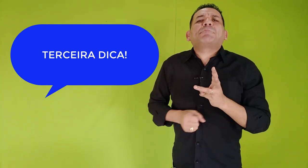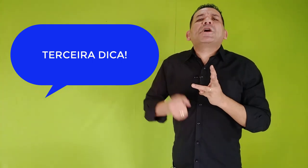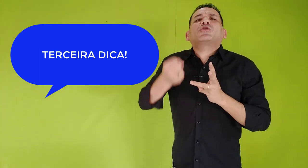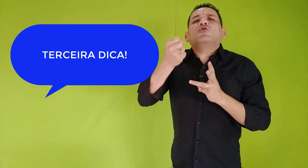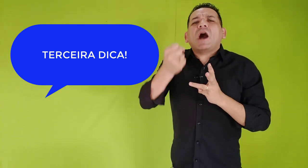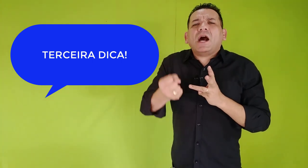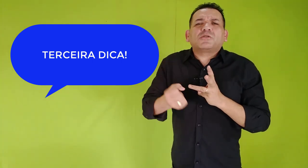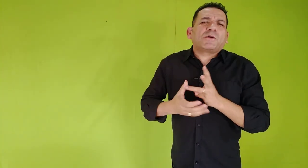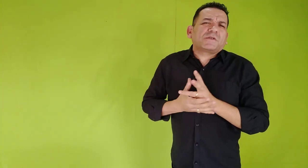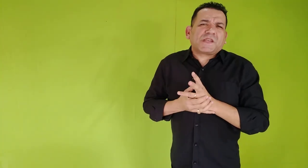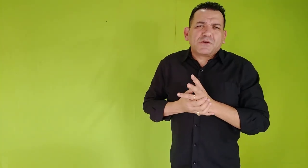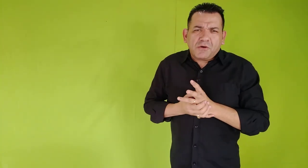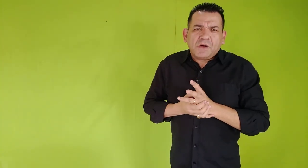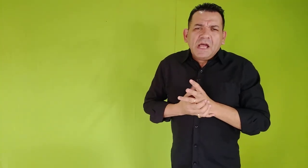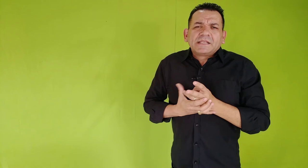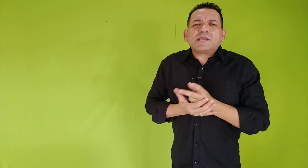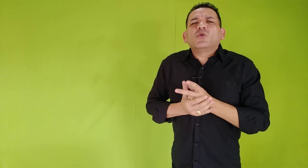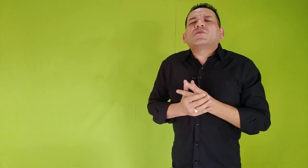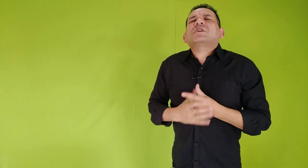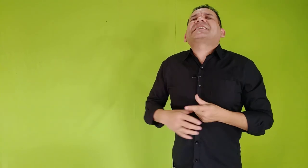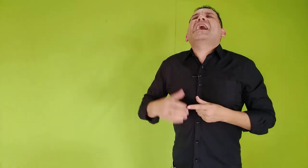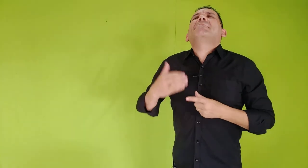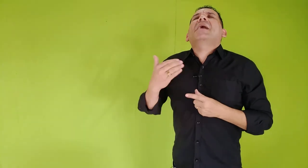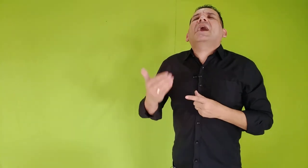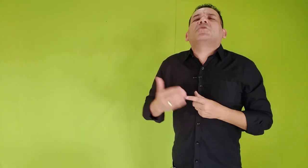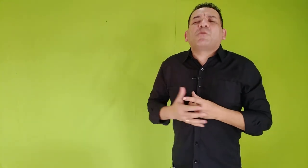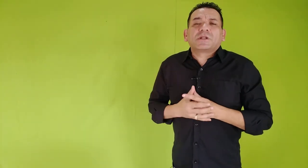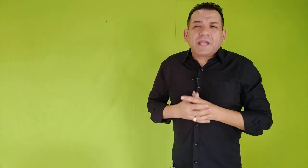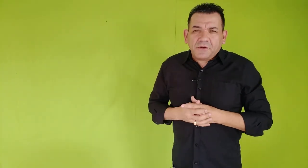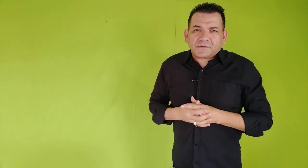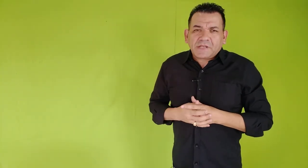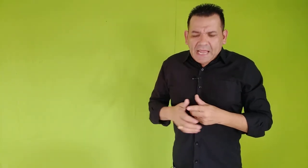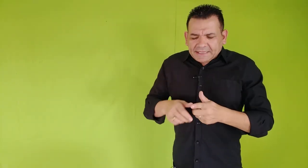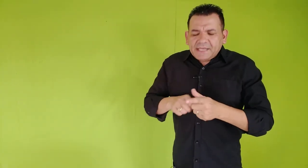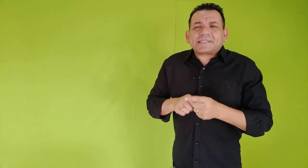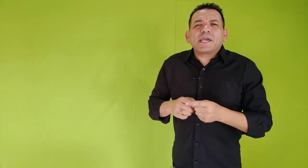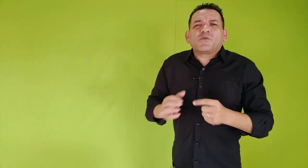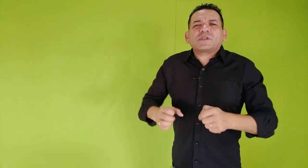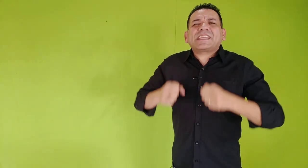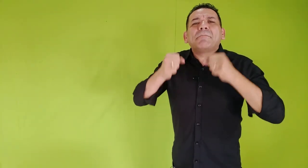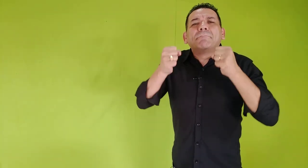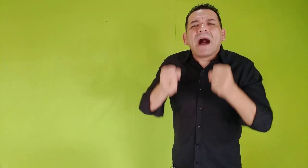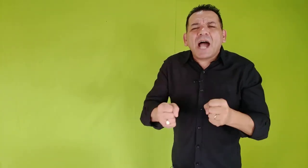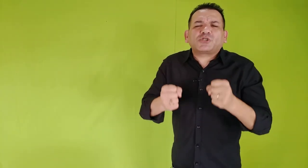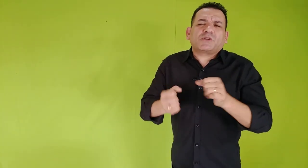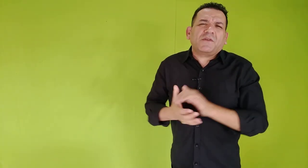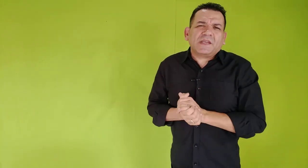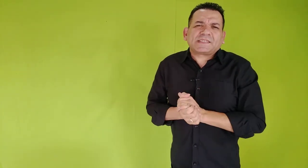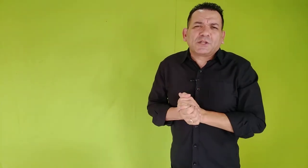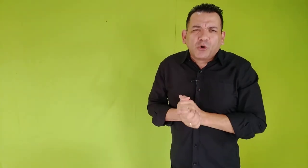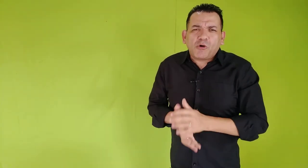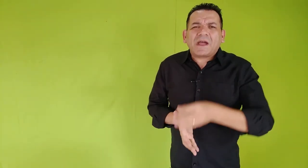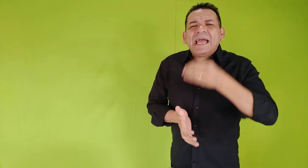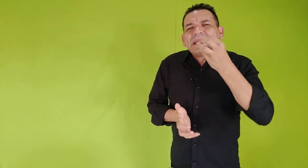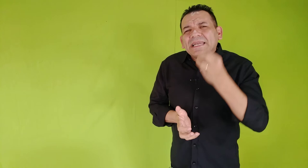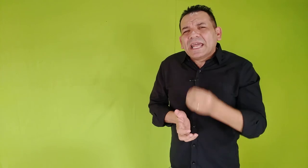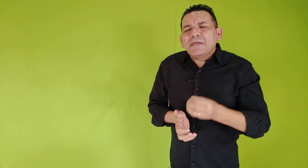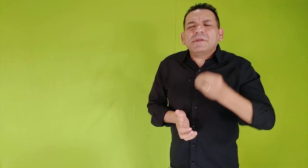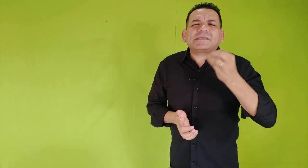perdoado pelo Senhor. Segundo, você é amado por Deus. Terceiro, você é mais do que vencedor. Lembre-se